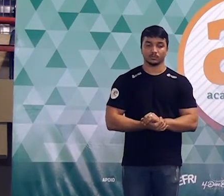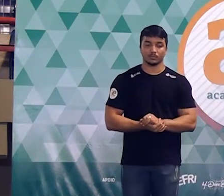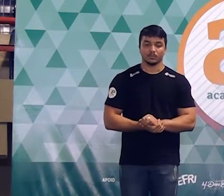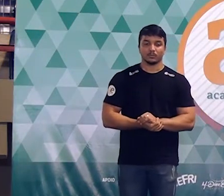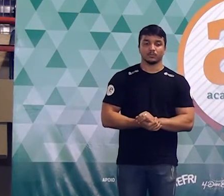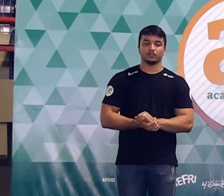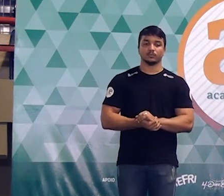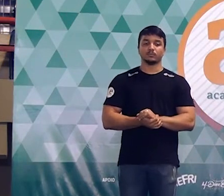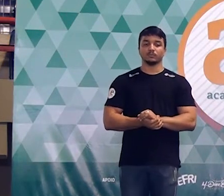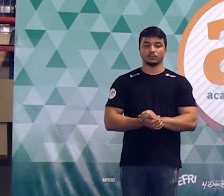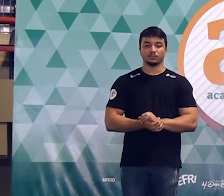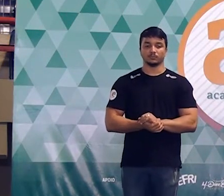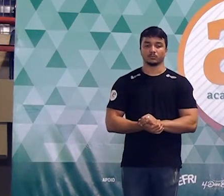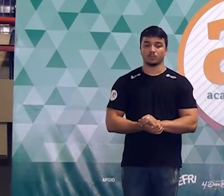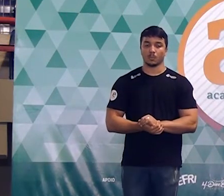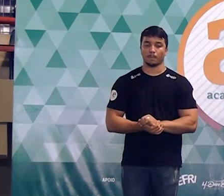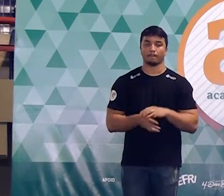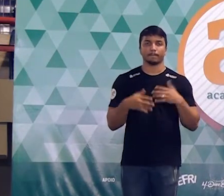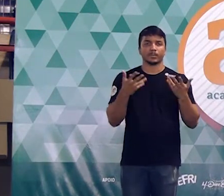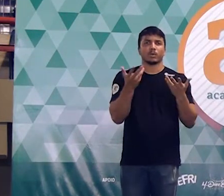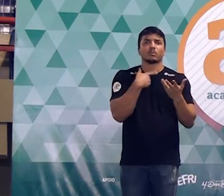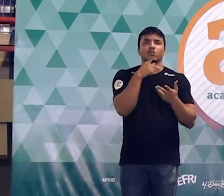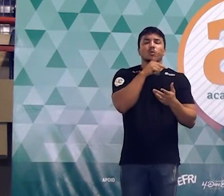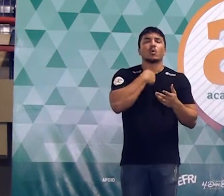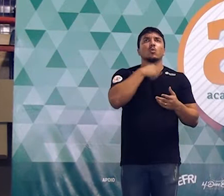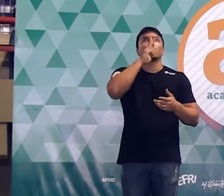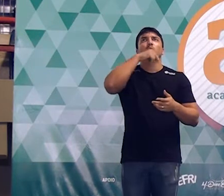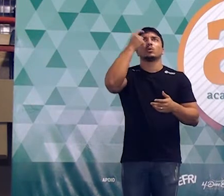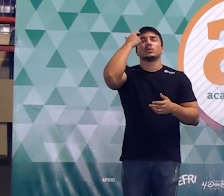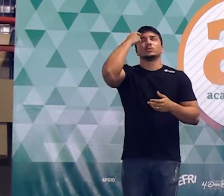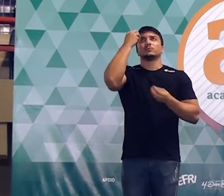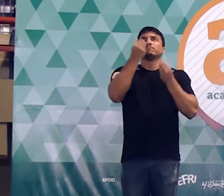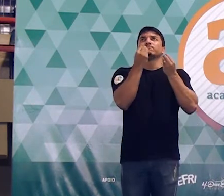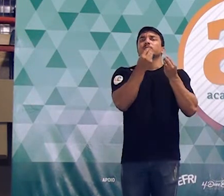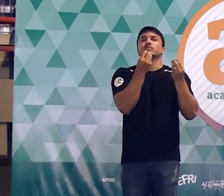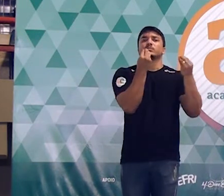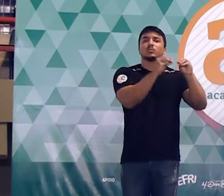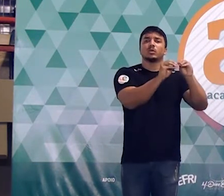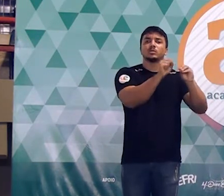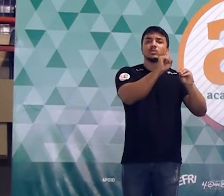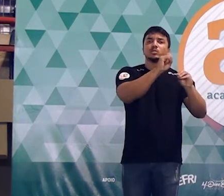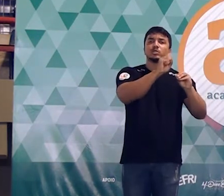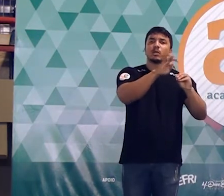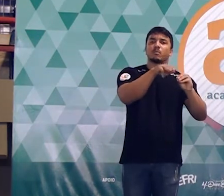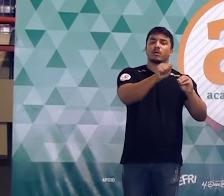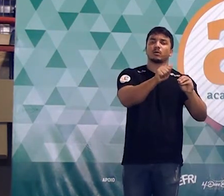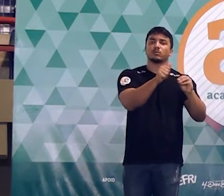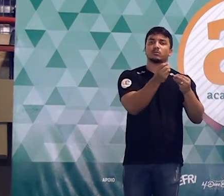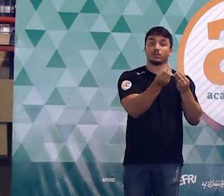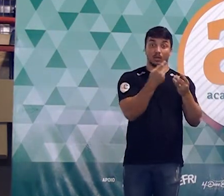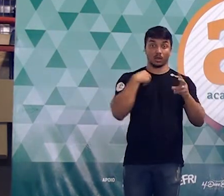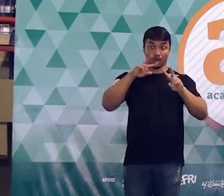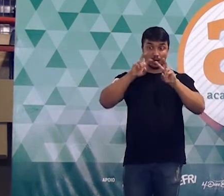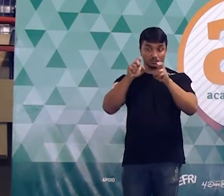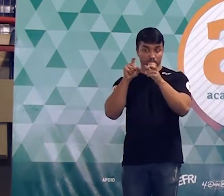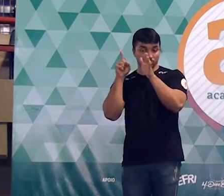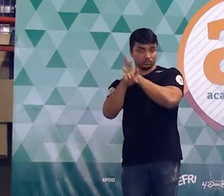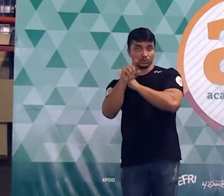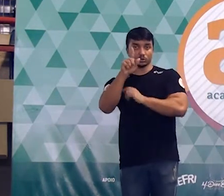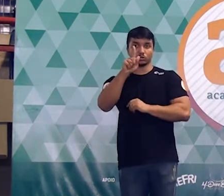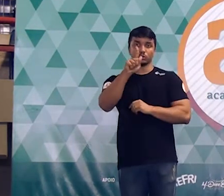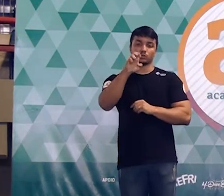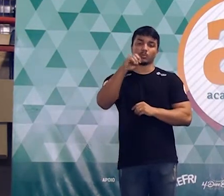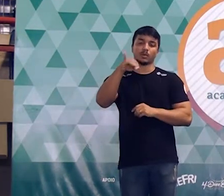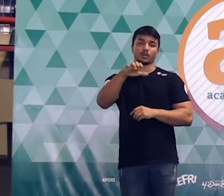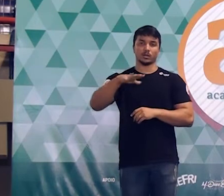então montamos um sistema Alexandre eu nunca ia pensar em montar um sistema pessoal as questões de geometria seja